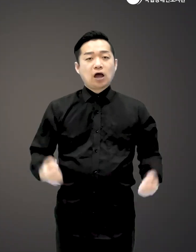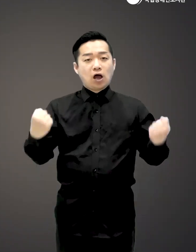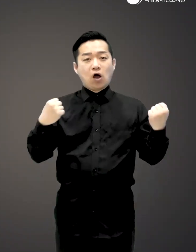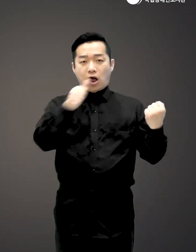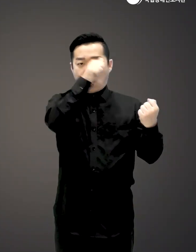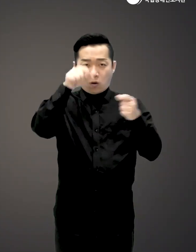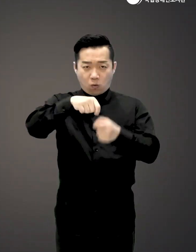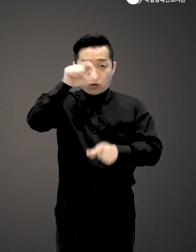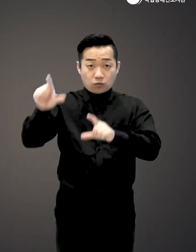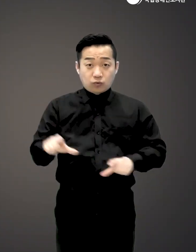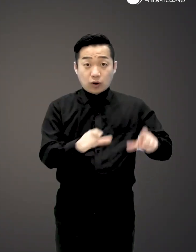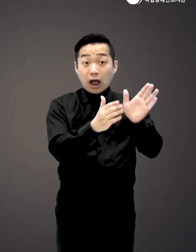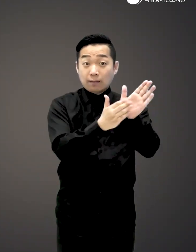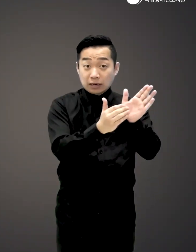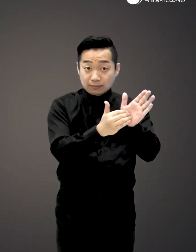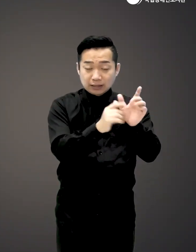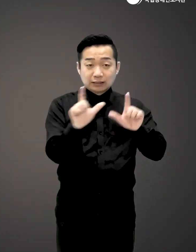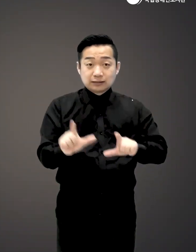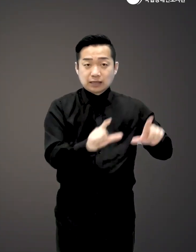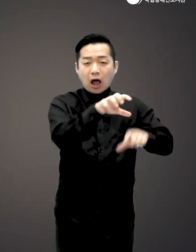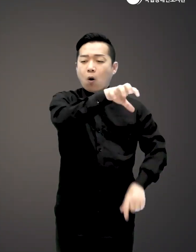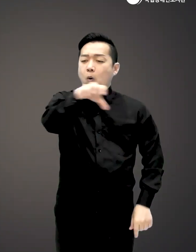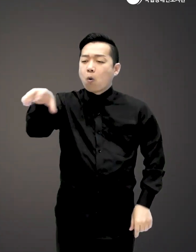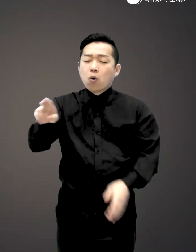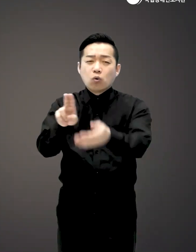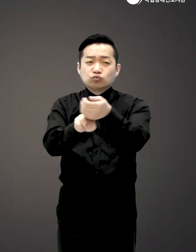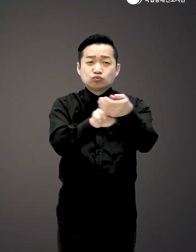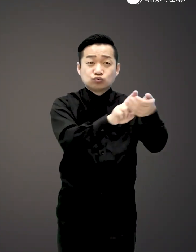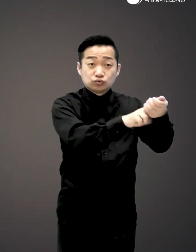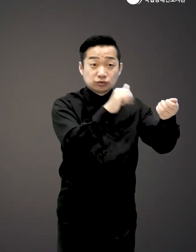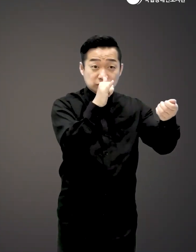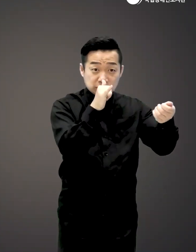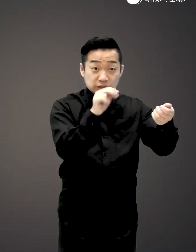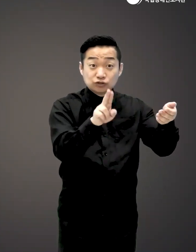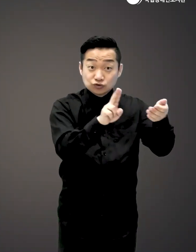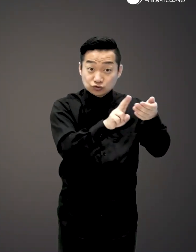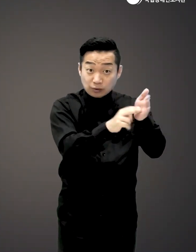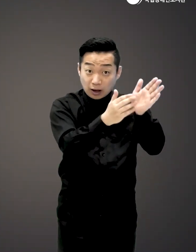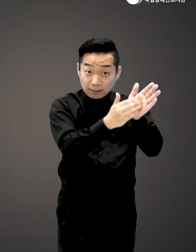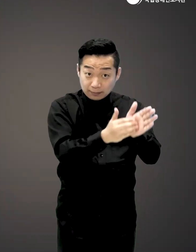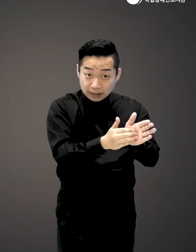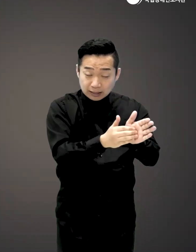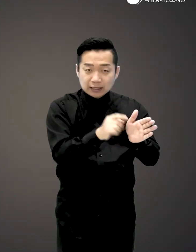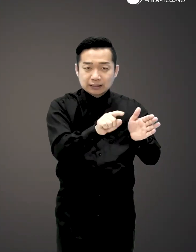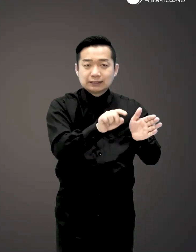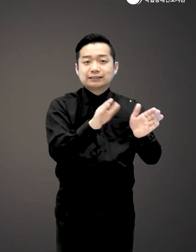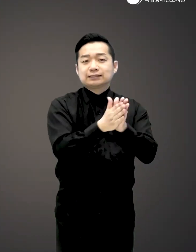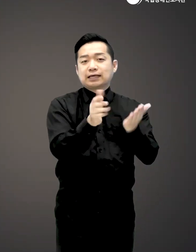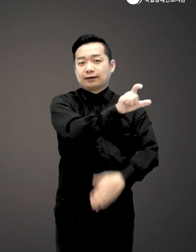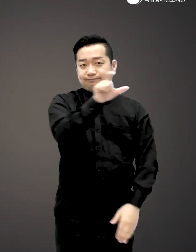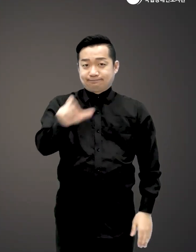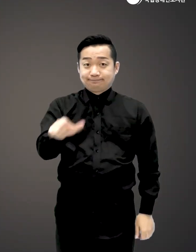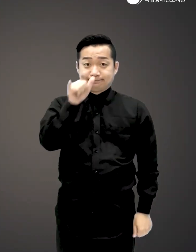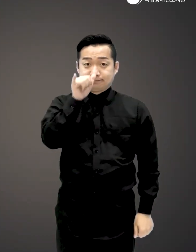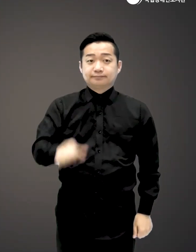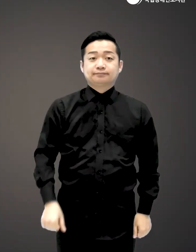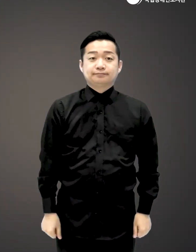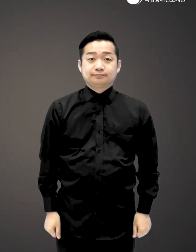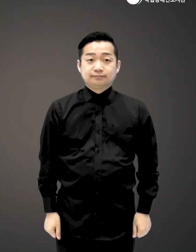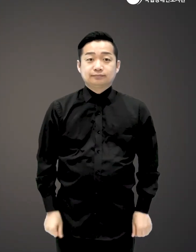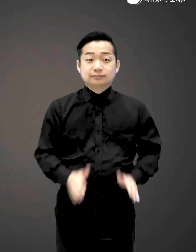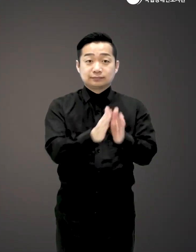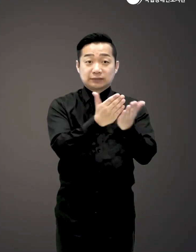건강하게 장수할 수 있는 비밀들은 삼 곳곳에 숨어 있습니다 그리고 그 숨은 비밀들이 바로 이 책에 담겨 있죠